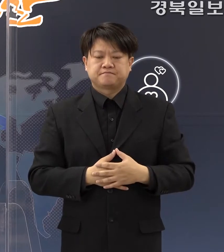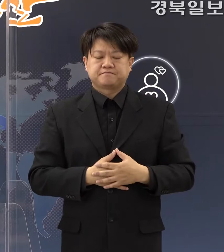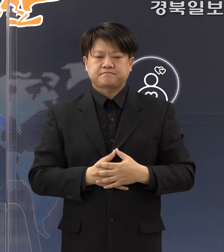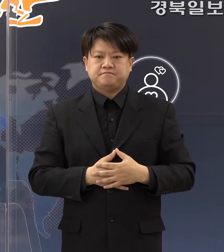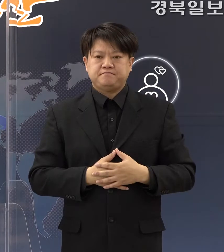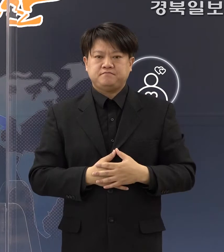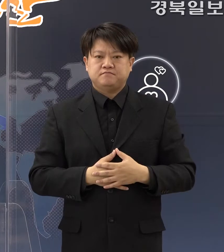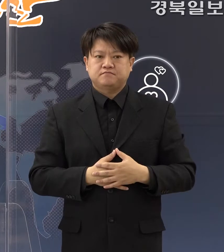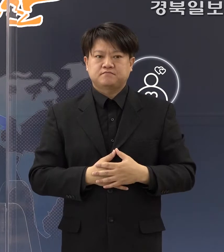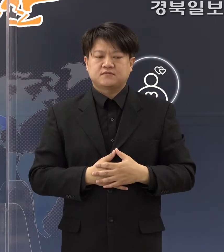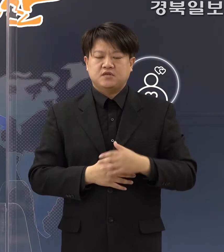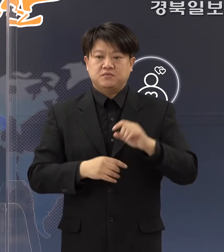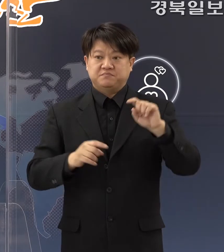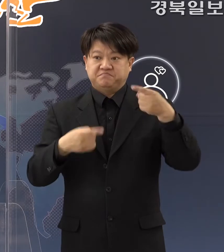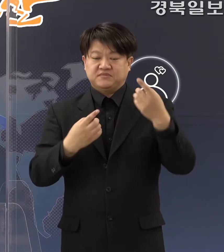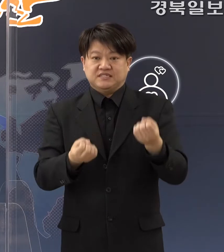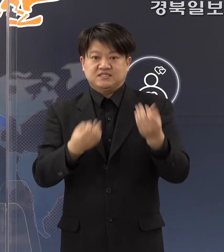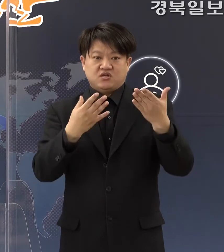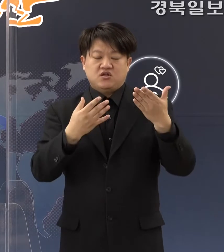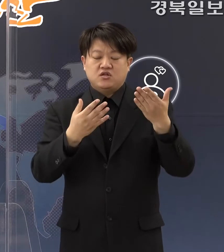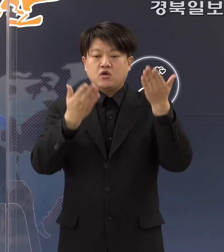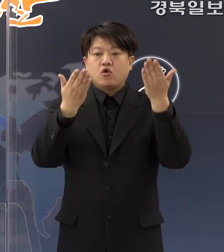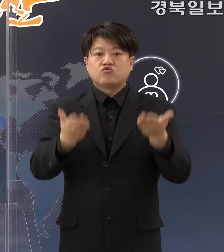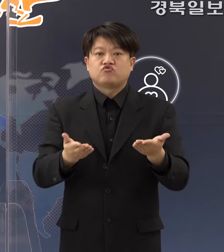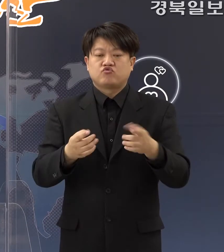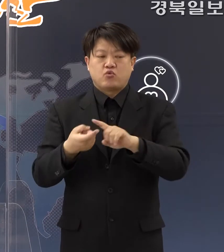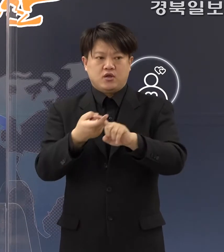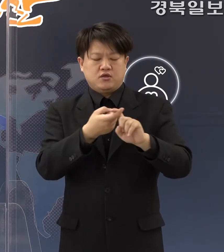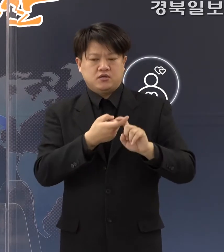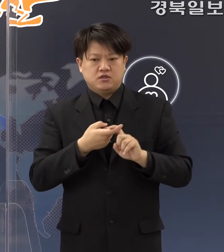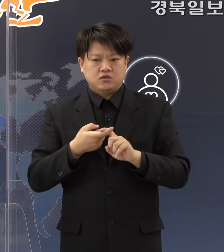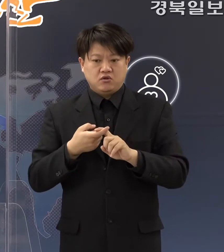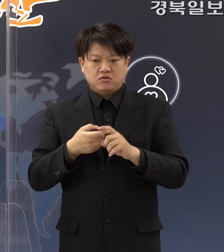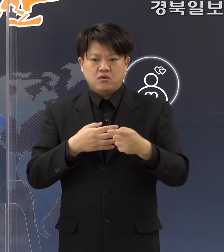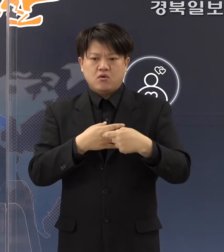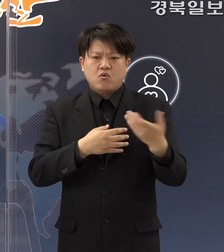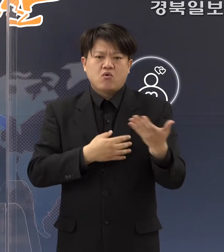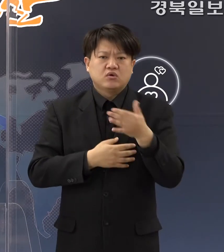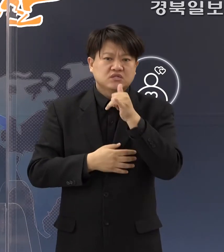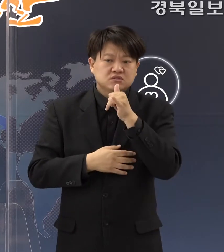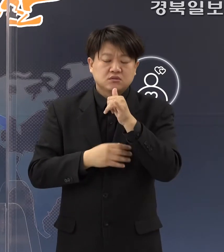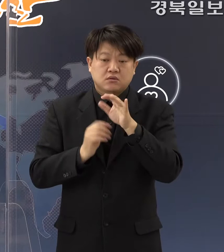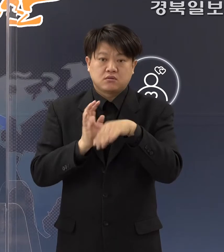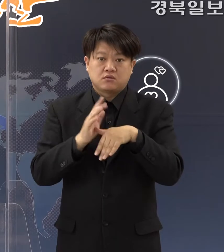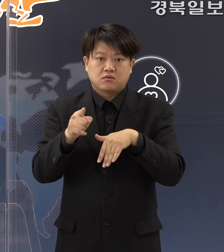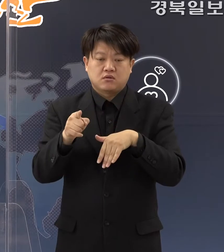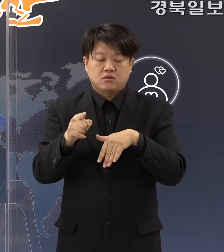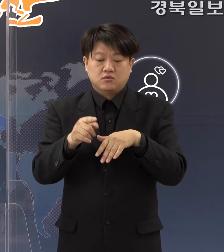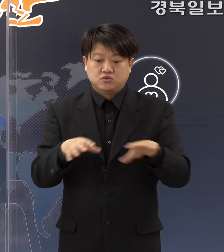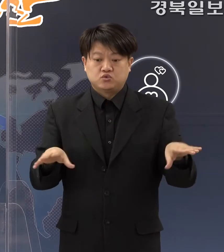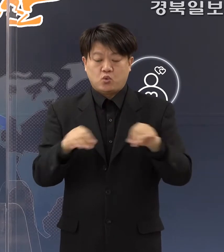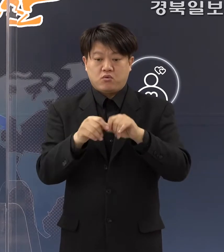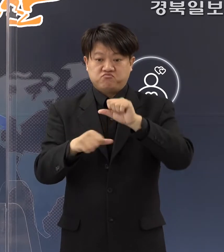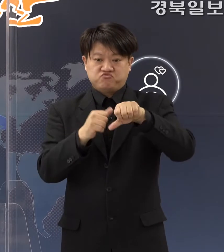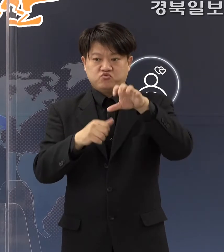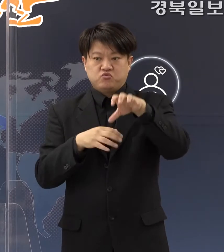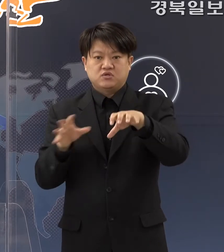설 연휴 관련해서 정상 발현이 있을 경우 전에와 같이 종합운동장